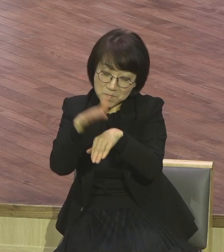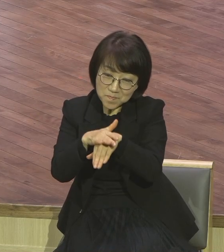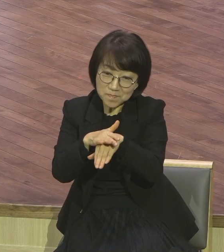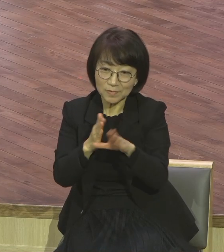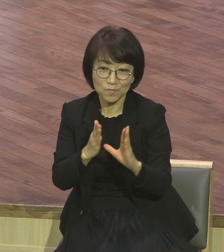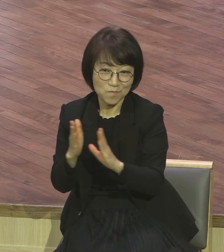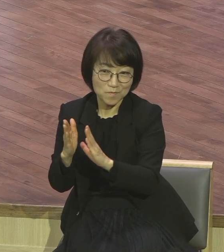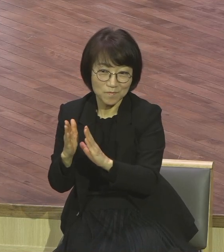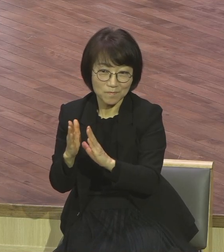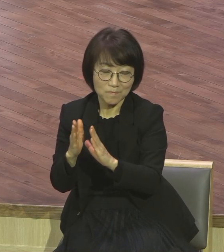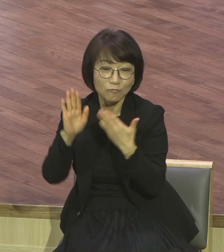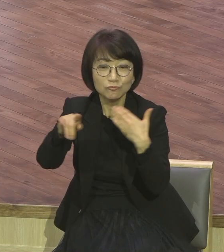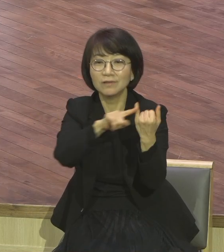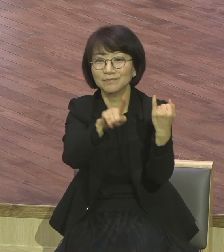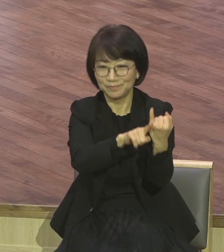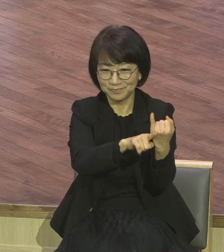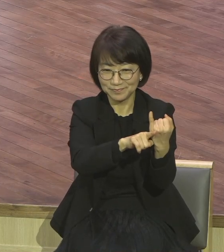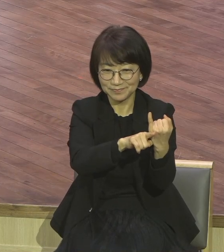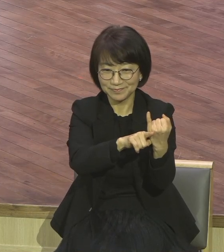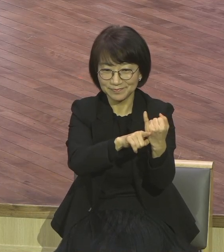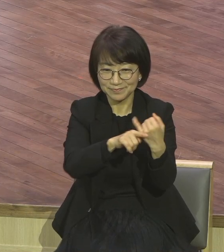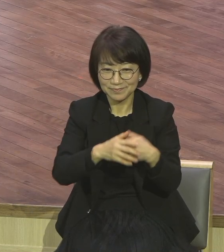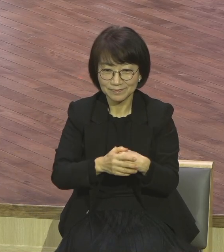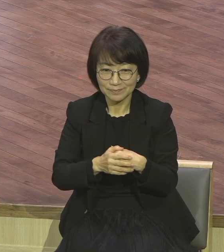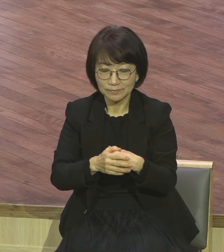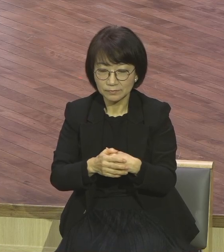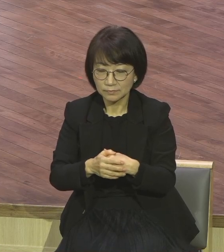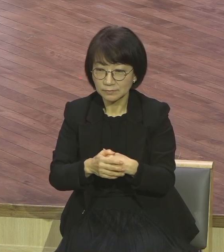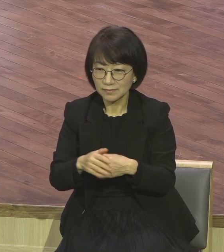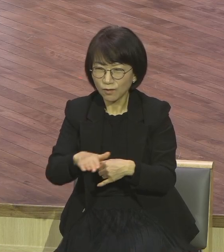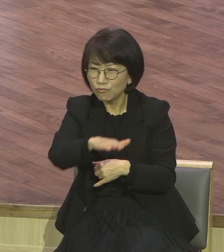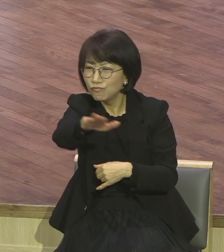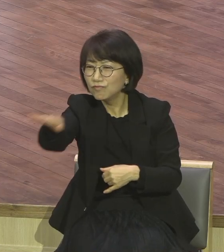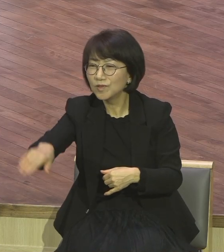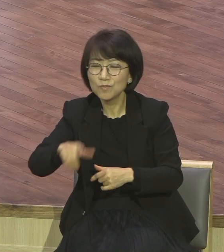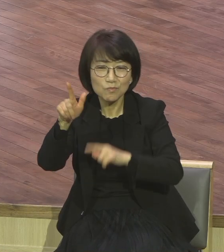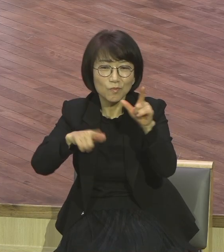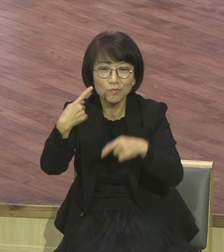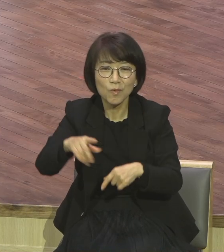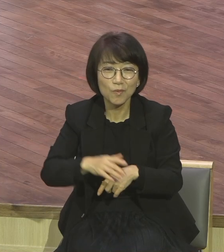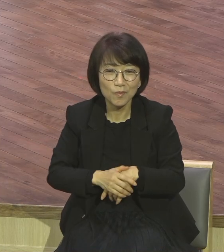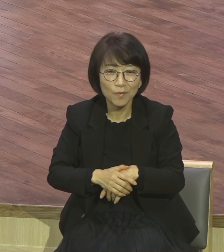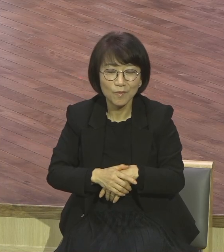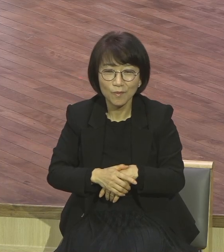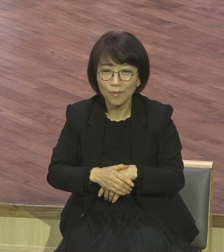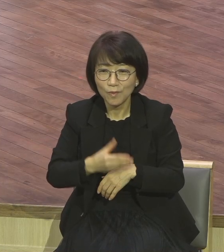그거 뭐 안 되고 저와 여러분 다 그렇게 태어났고 그래 살아왔잖아요.